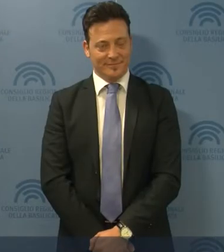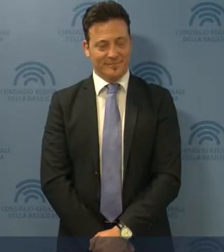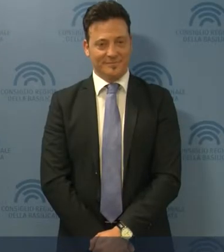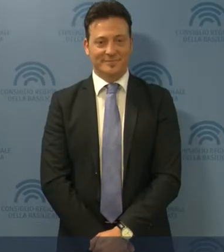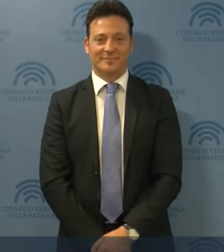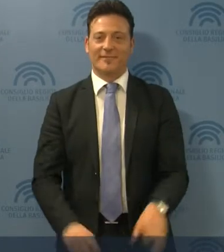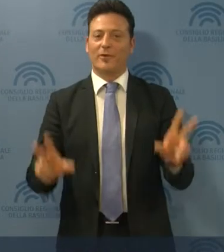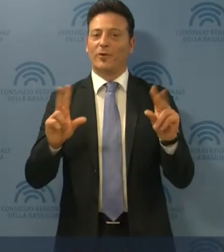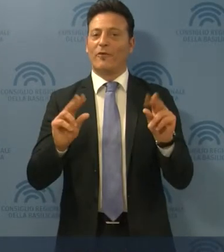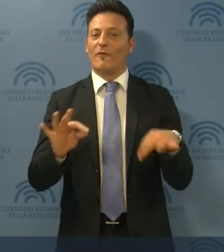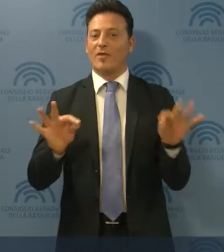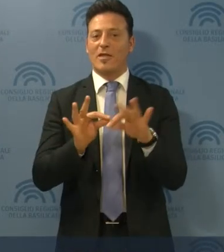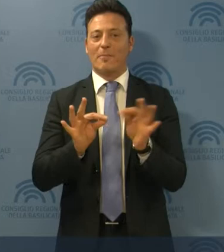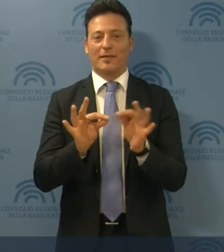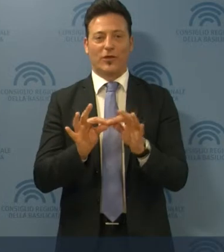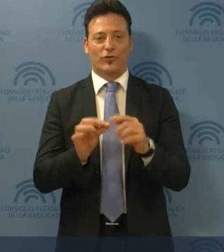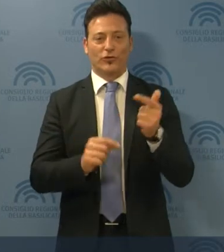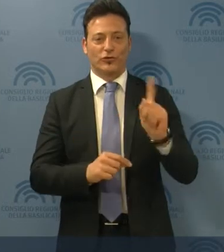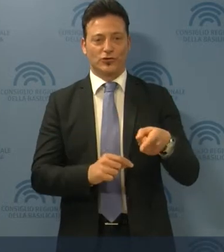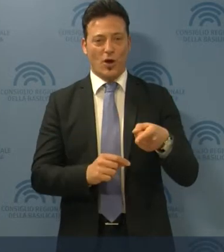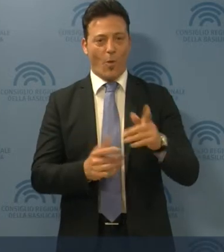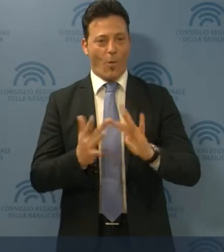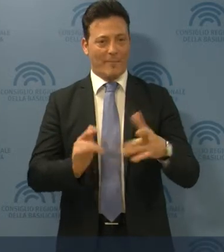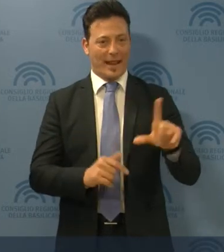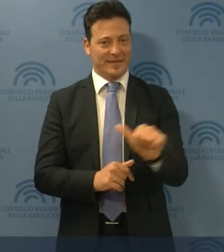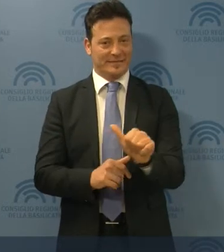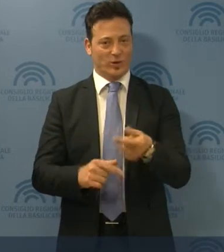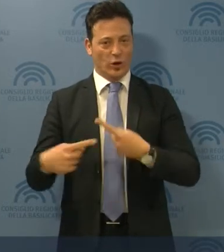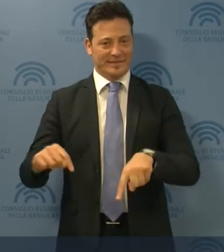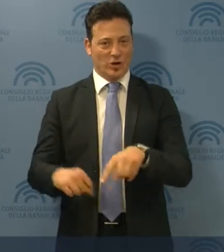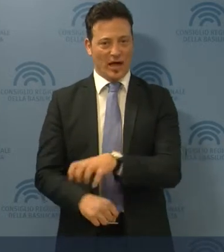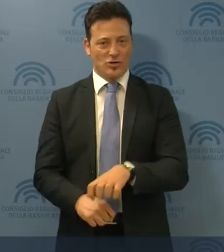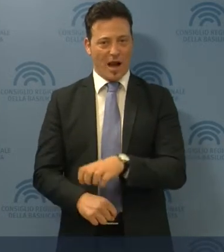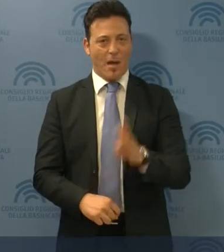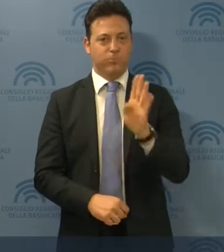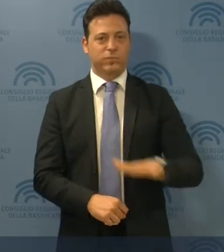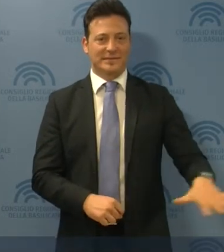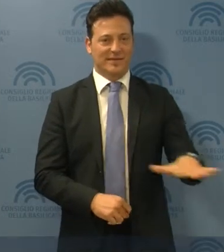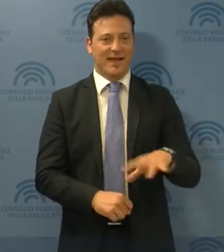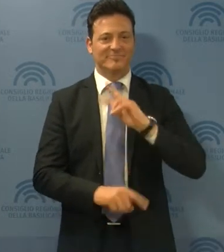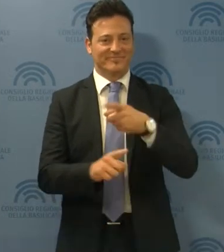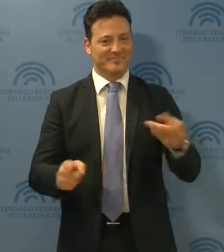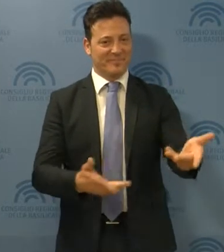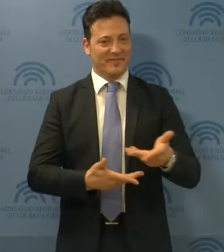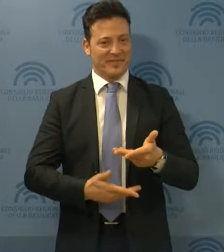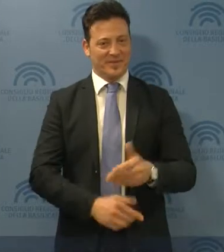Benvenuti a questo nuovo appuntamento con il Tgweb LIS del Consiglio regionale della Basilicata.